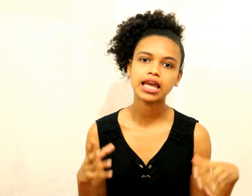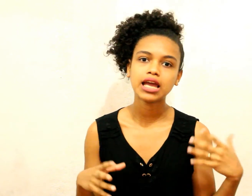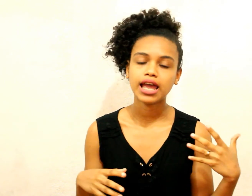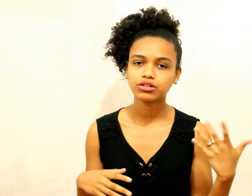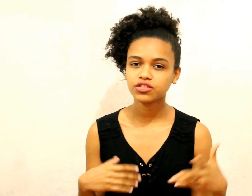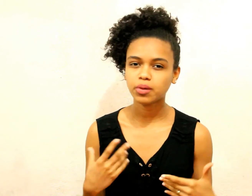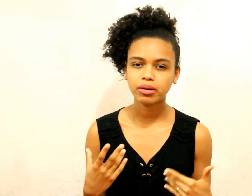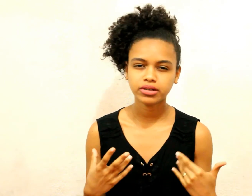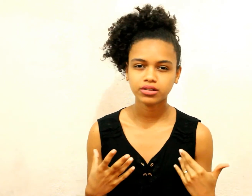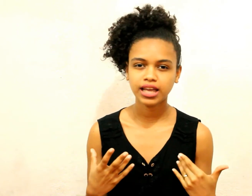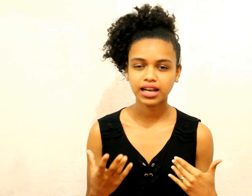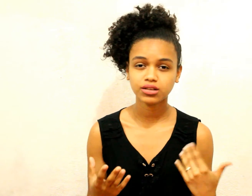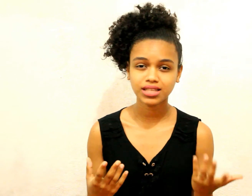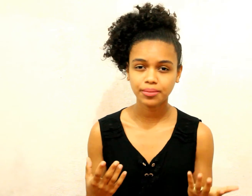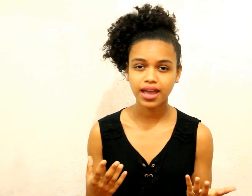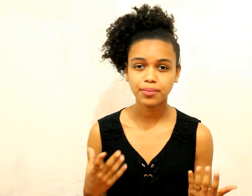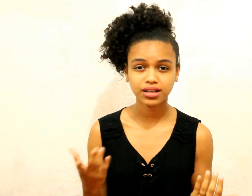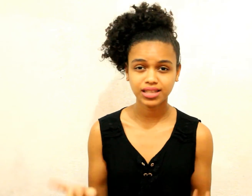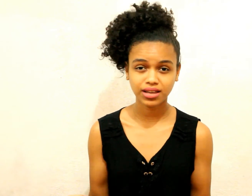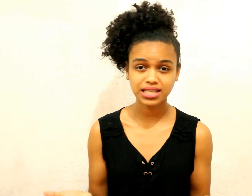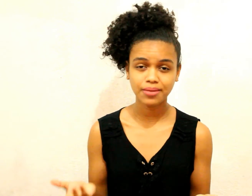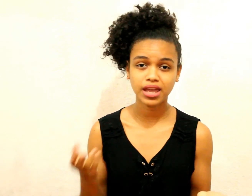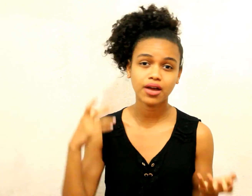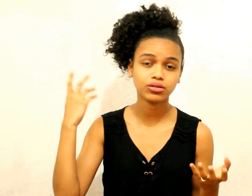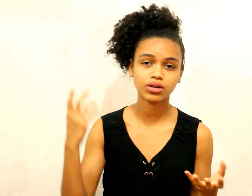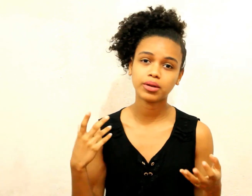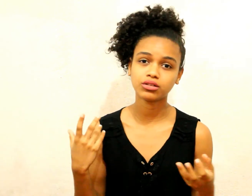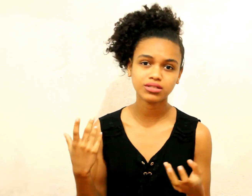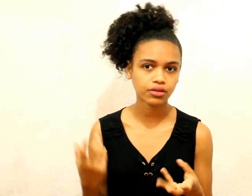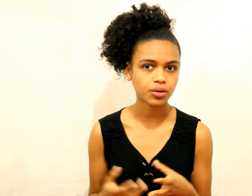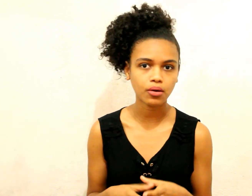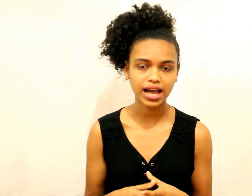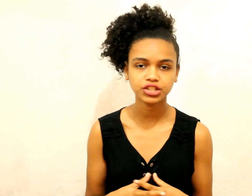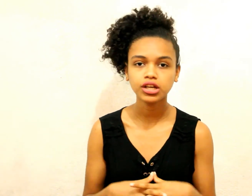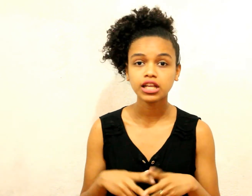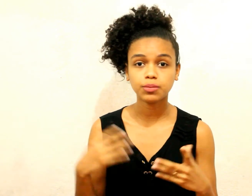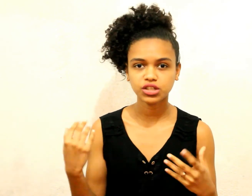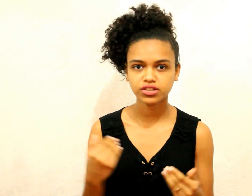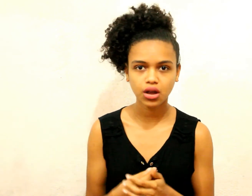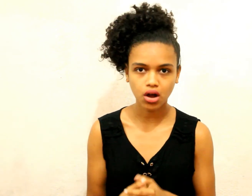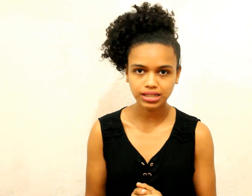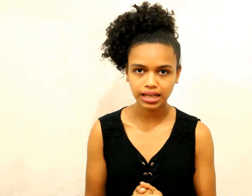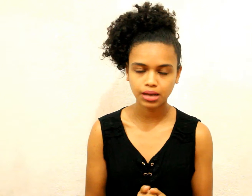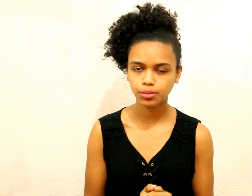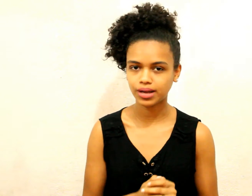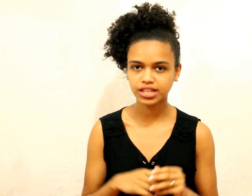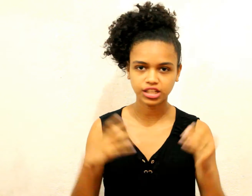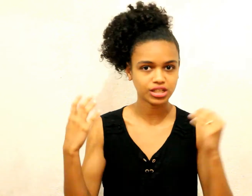eu não tive problema com ele em relação a scab hair A gente sabe que é scab hair onde o cabelo não consegue formar o cacho Depois que você corta ele, por mais que ele seja